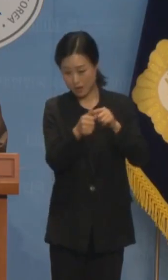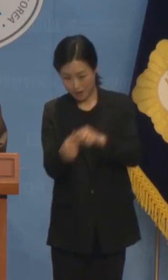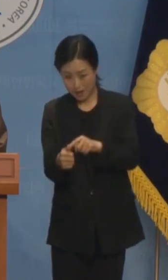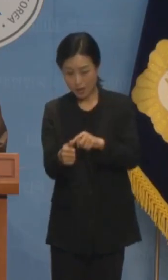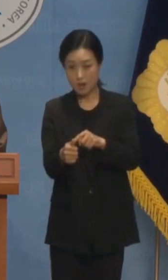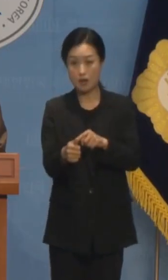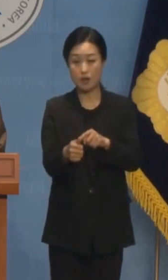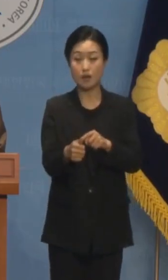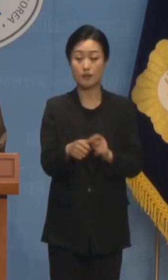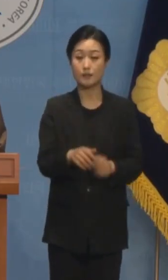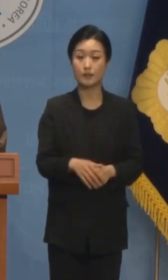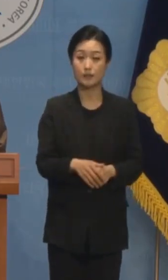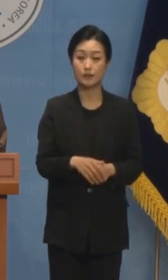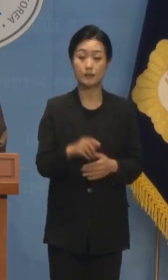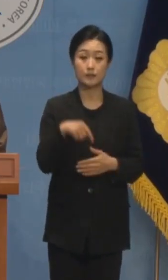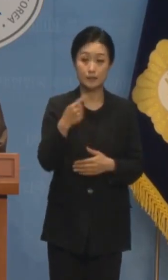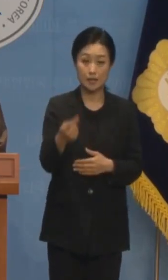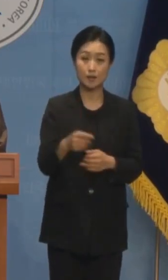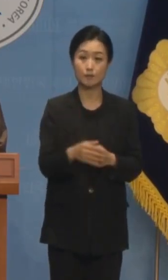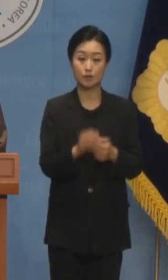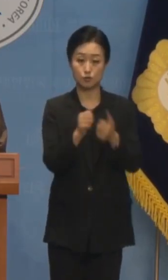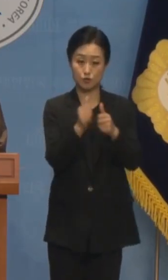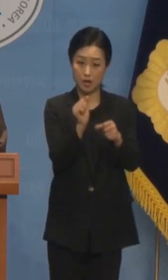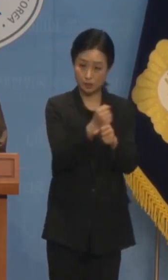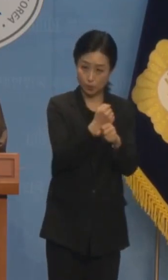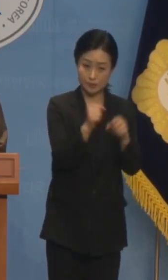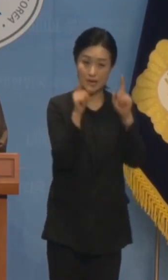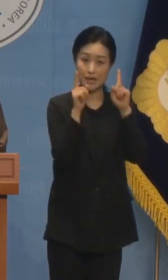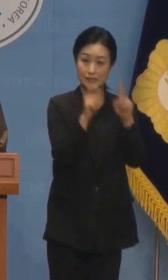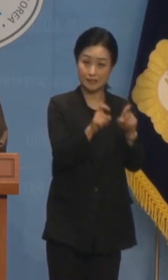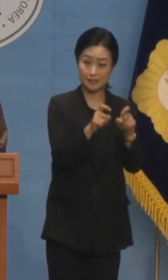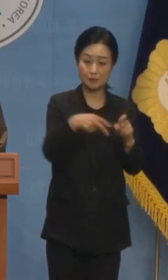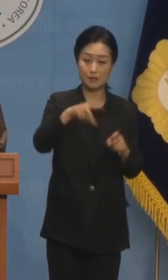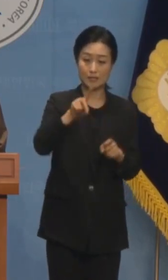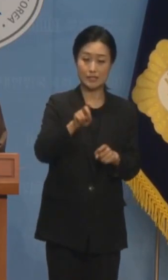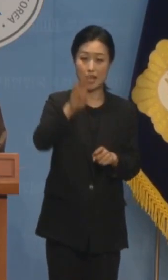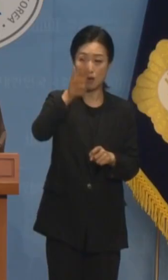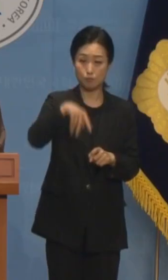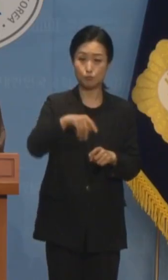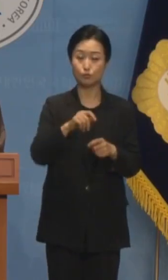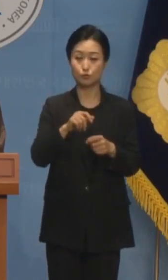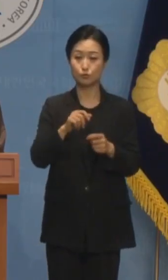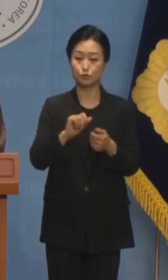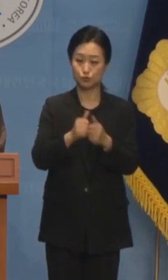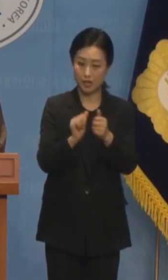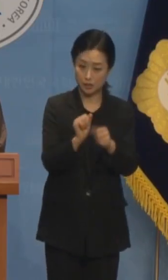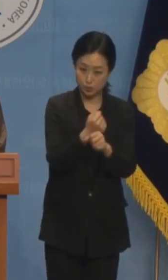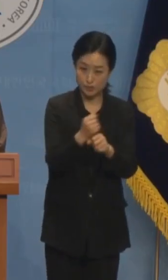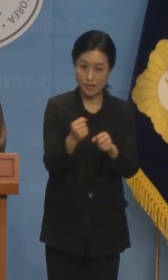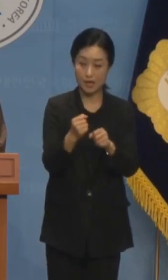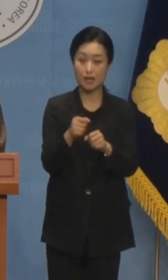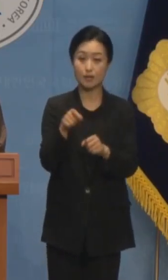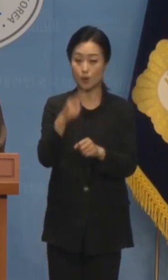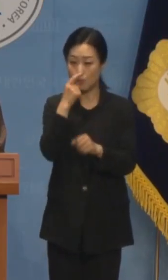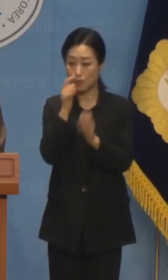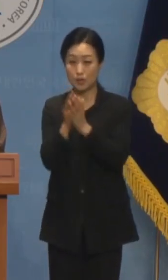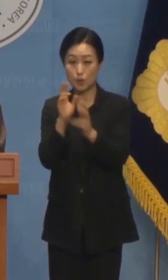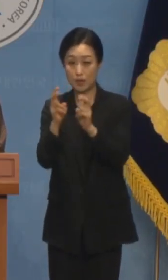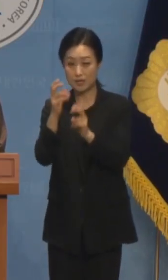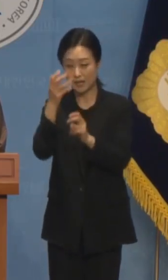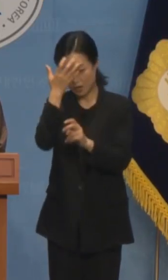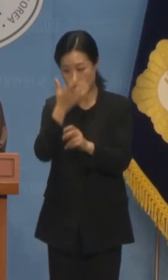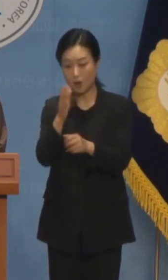일각입니다 도이치모터스 주가 조작 의혹, 산부토건 주가 조작 의혹 코바나 컨텐츠 뇌물성 협찬 의혹